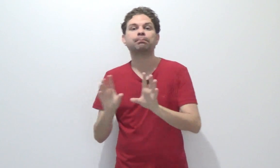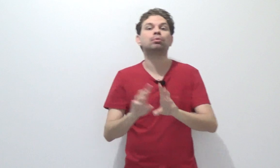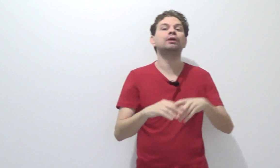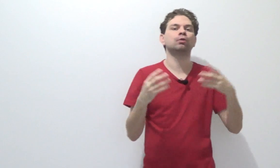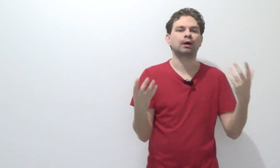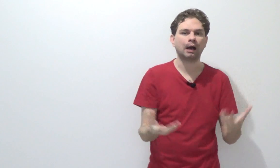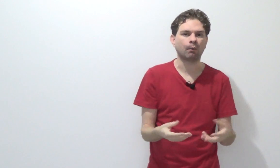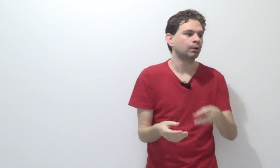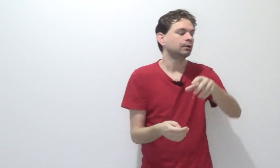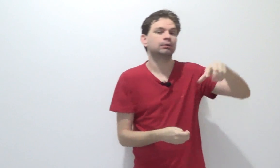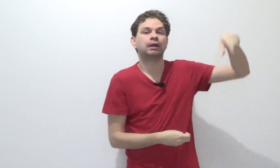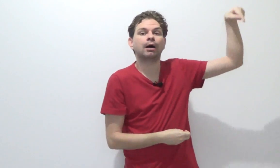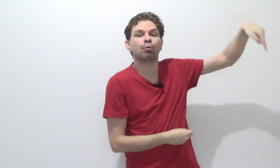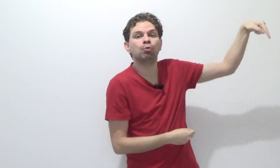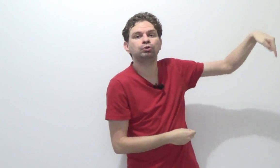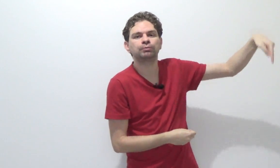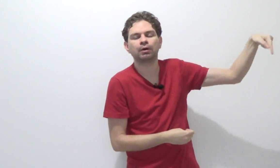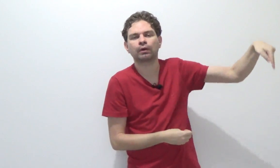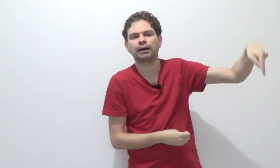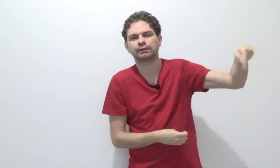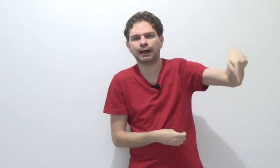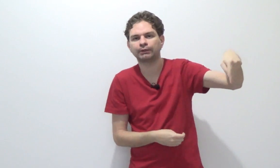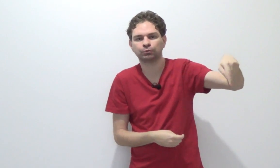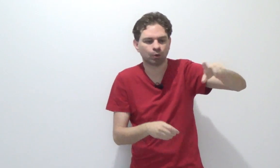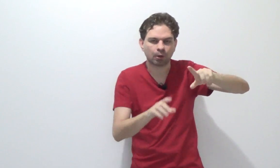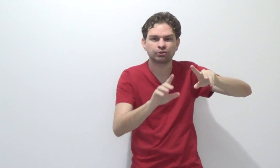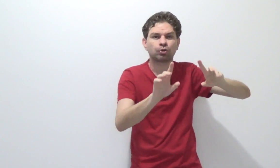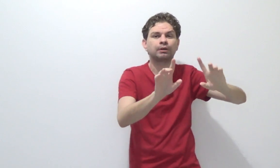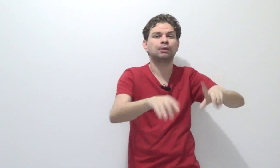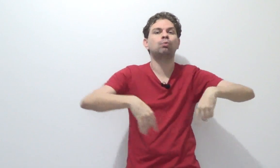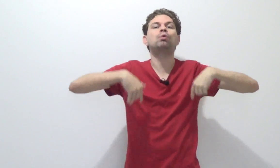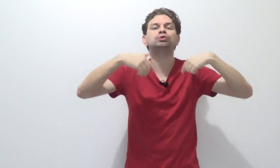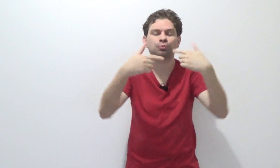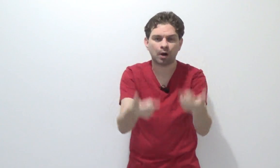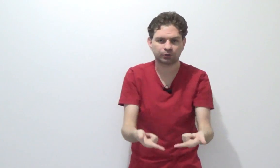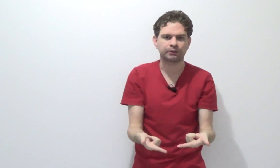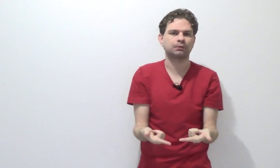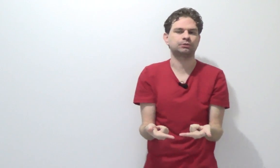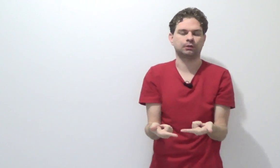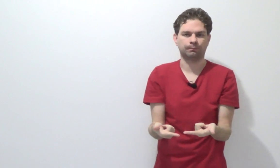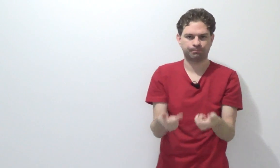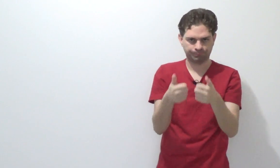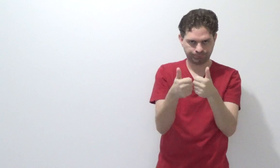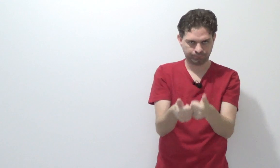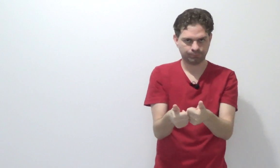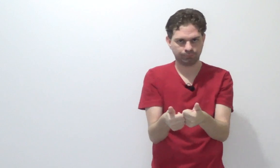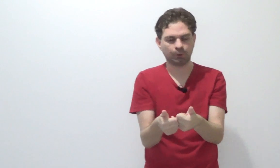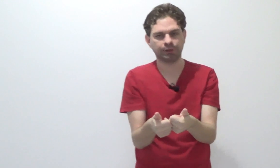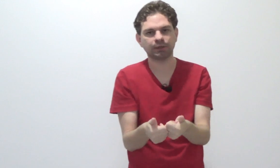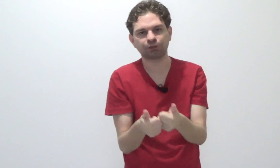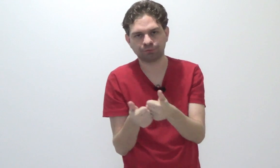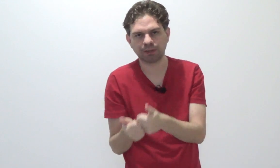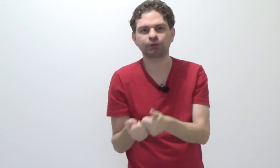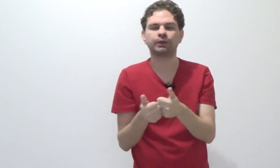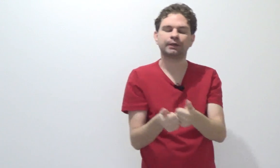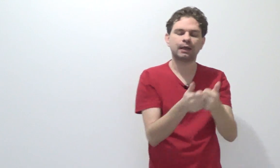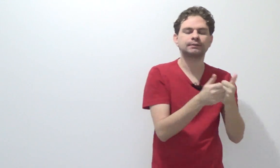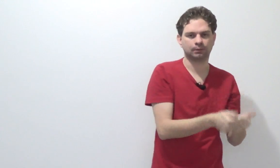plurilocal na última localidade, no local que se cometeu o último ato de execução. Teoria da atividade e teoria da ação.